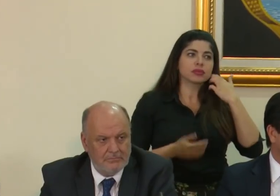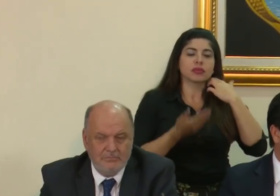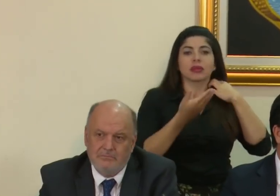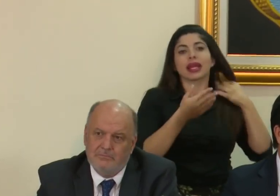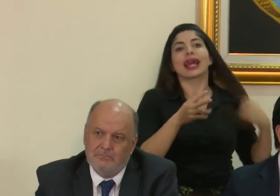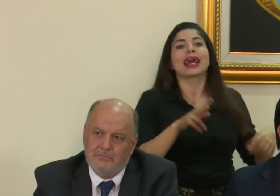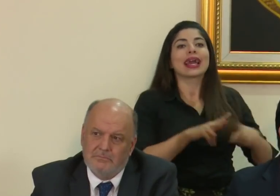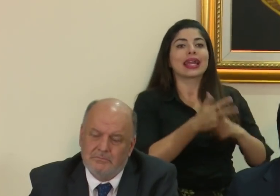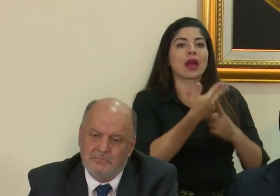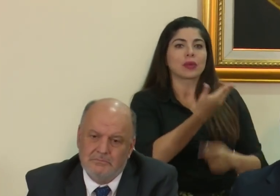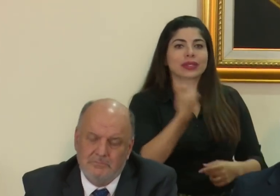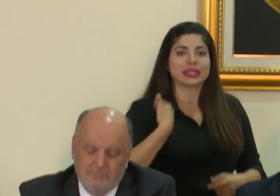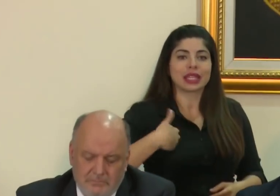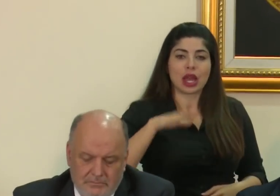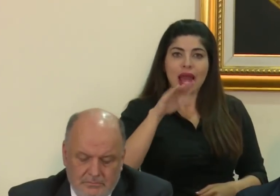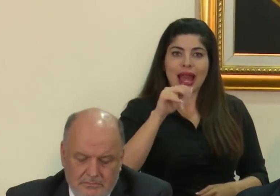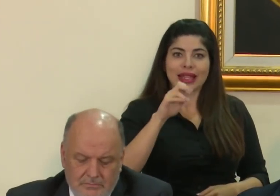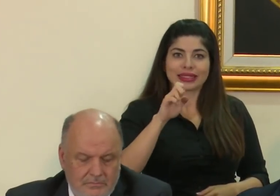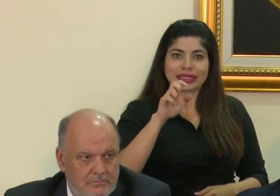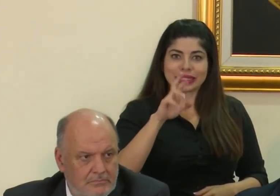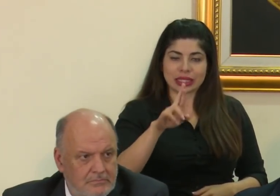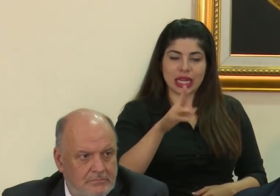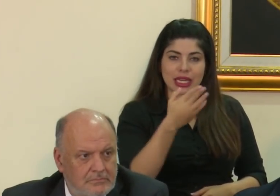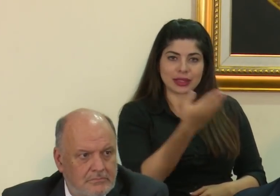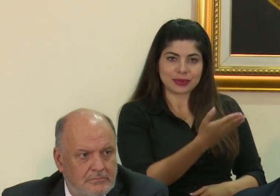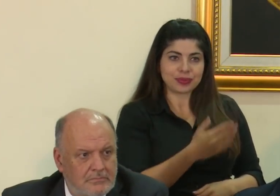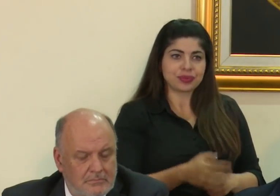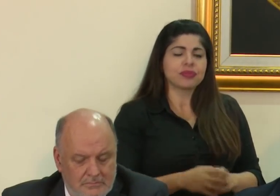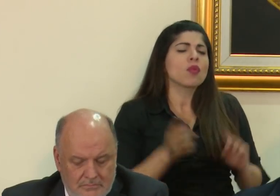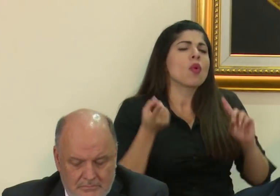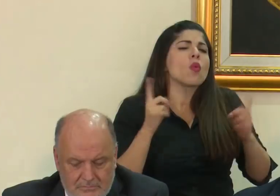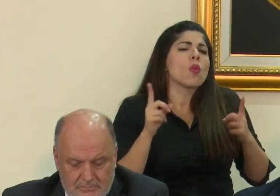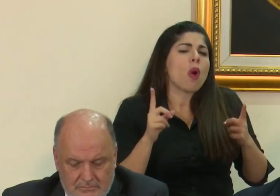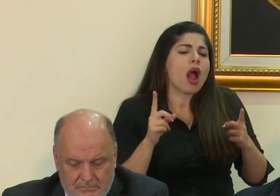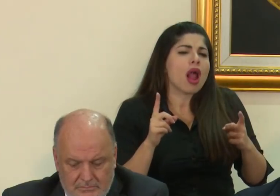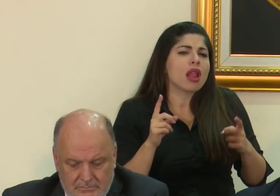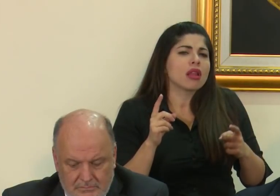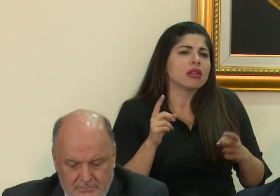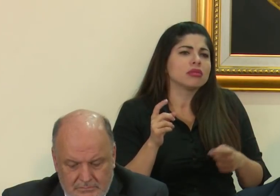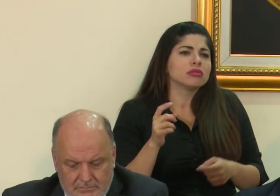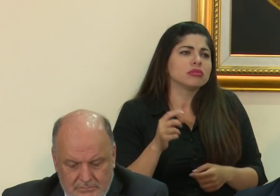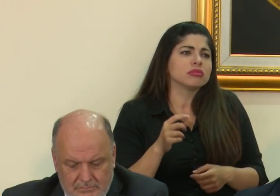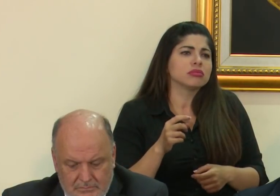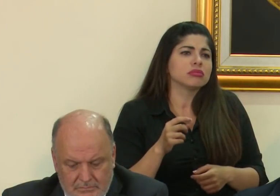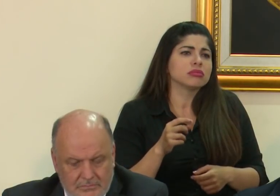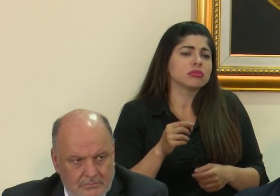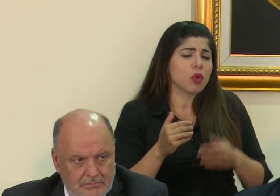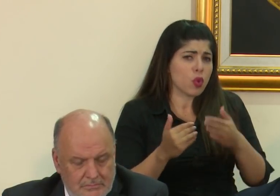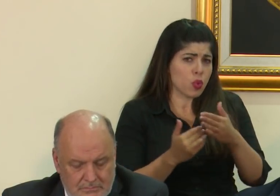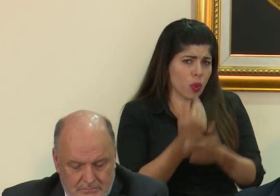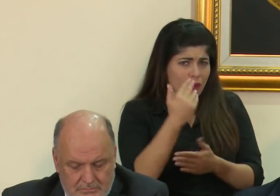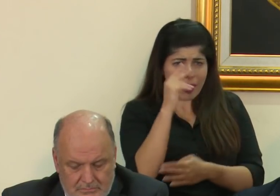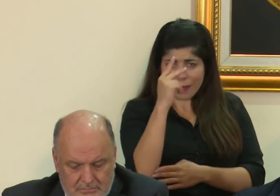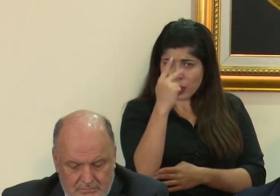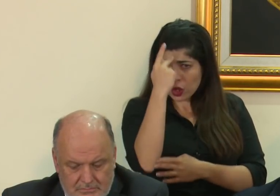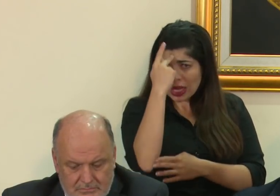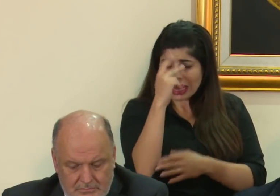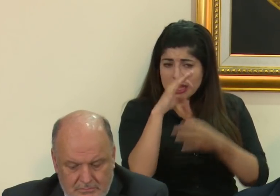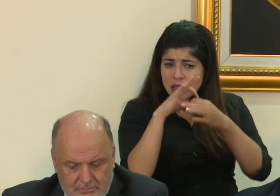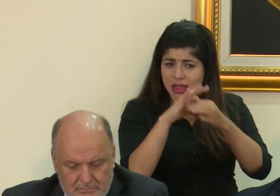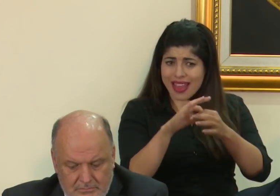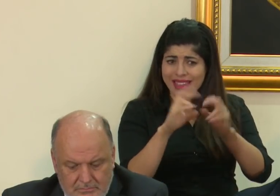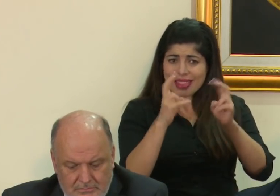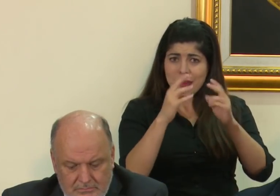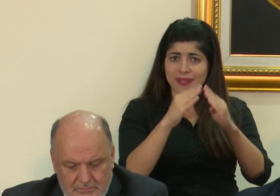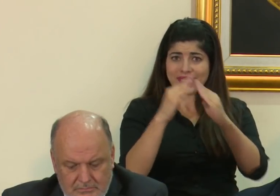inaugurando al señor canciller con los respetos, ¿cuál va a ser? ¿Va a haber una nueva política en torno a los